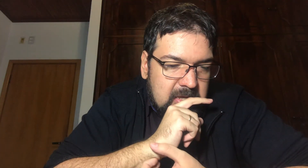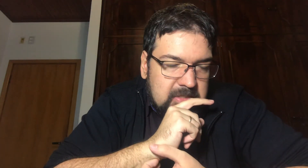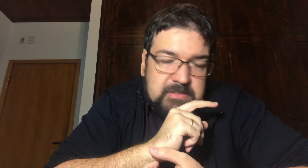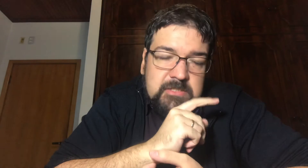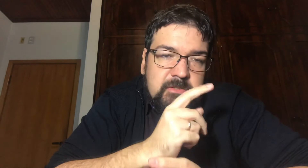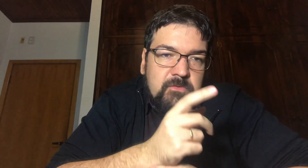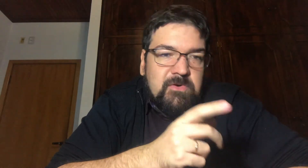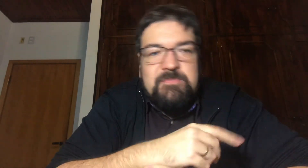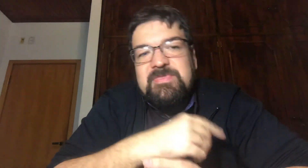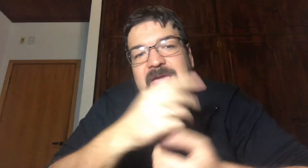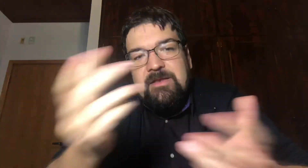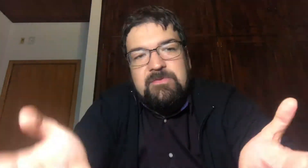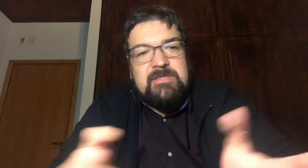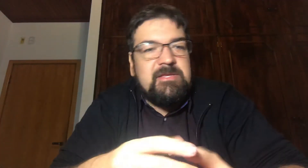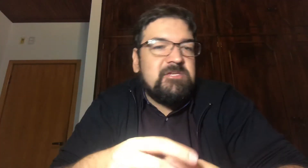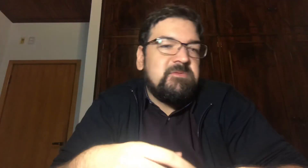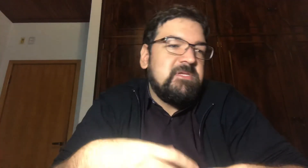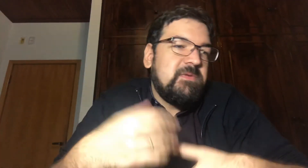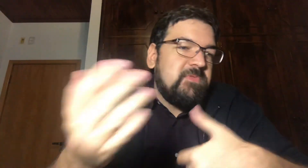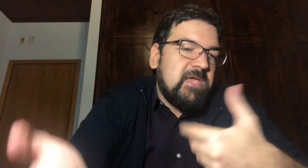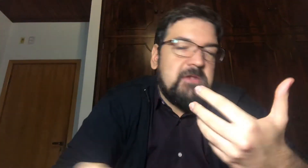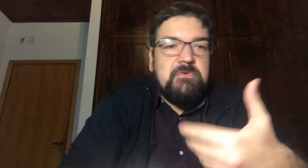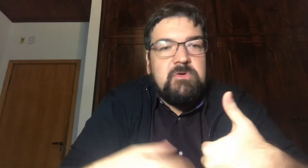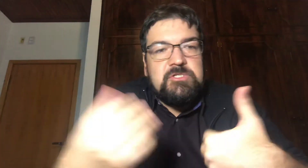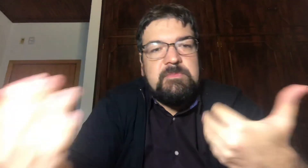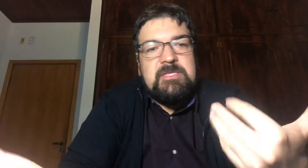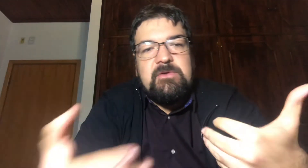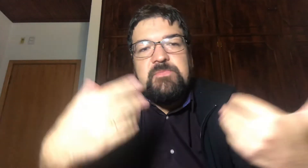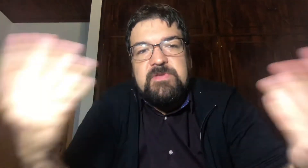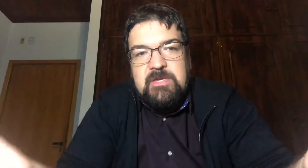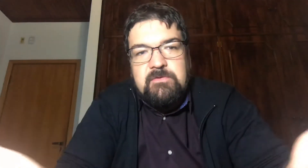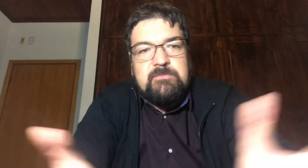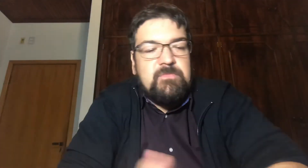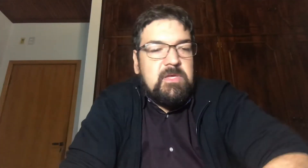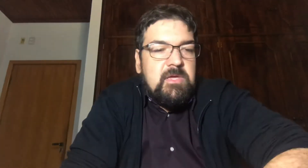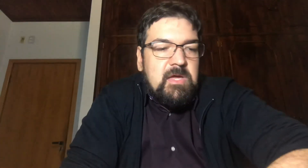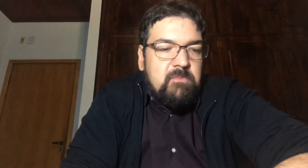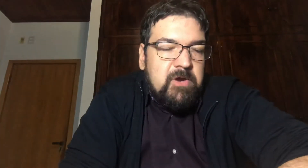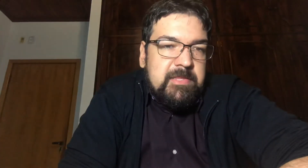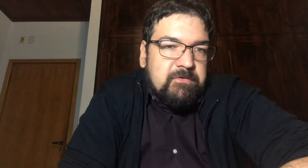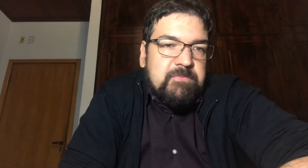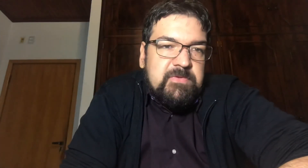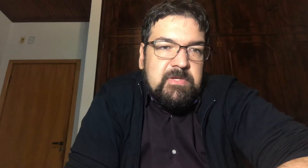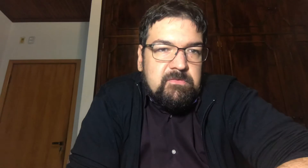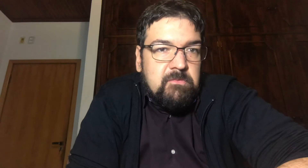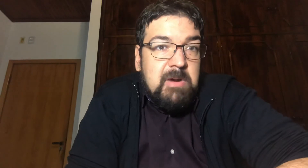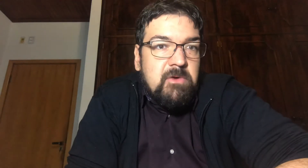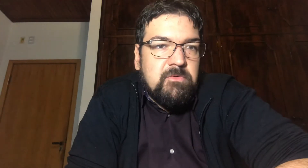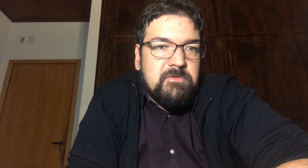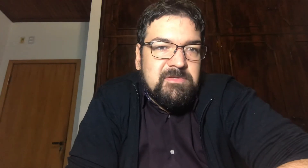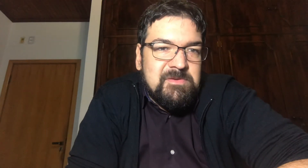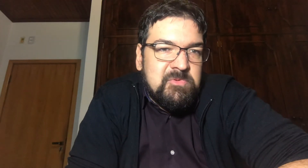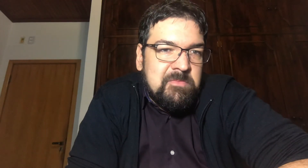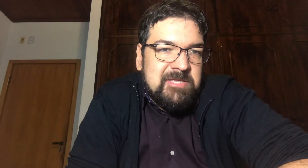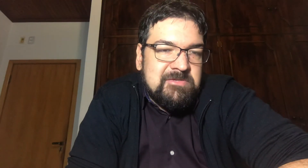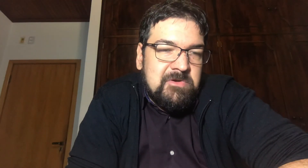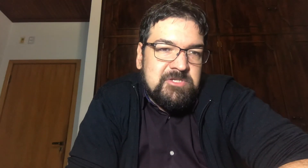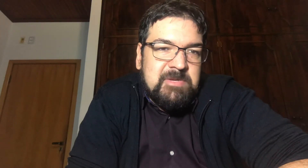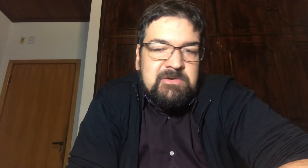Existe o Criptérion Tem quem chama de Criptérion Eu gosto de chamar De Criptérion A moeda Criptérion O banco De criptomoedas Eu gosto de chamar De